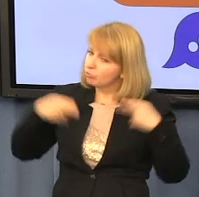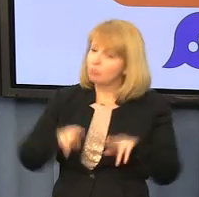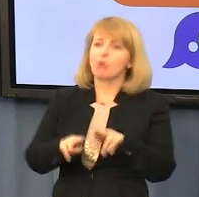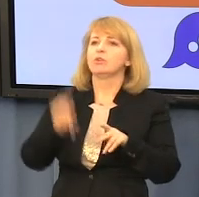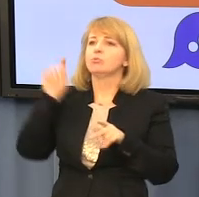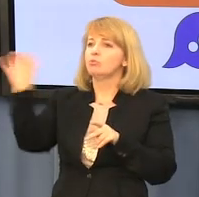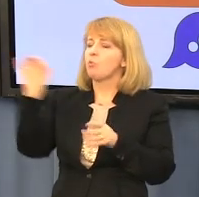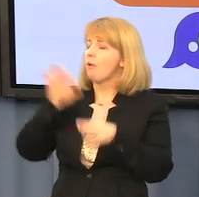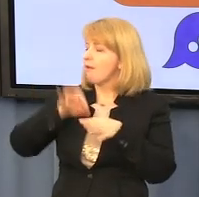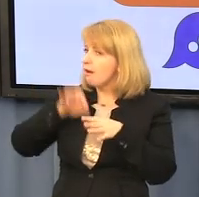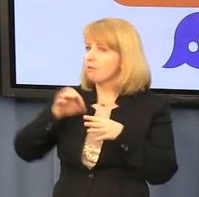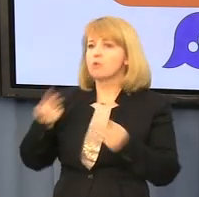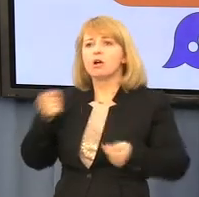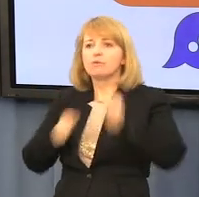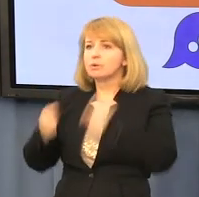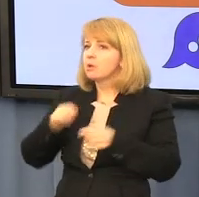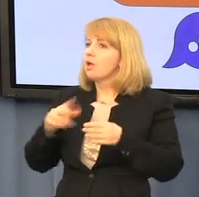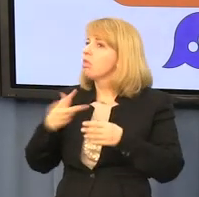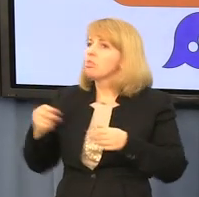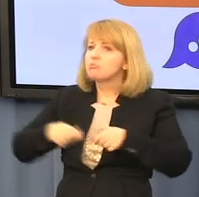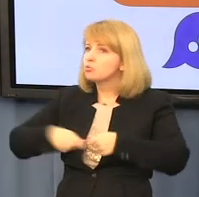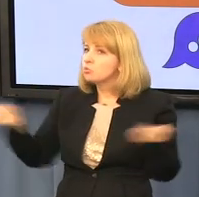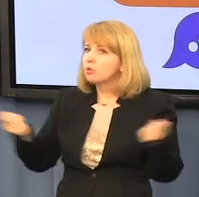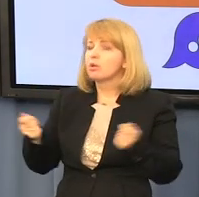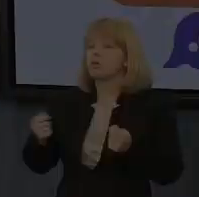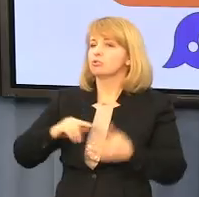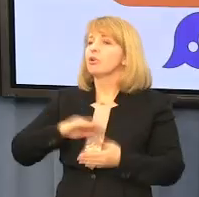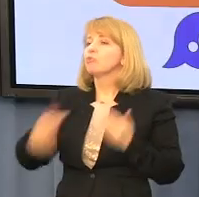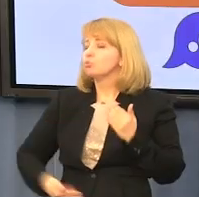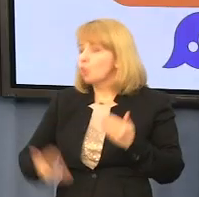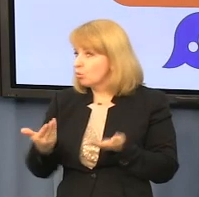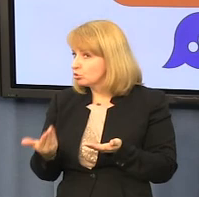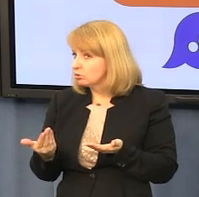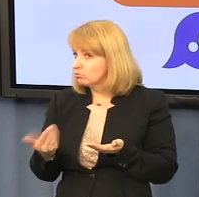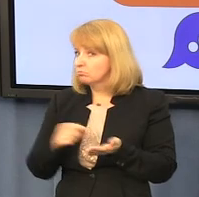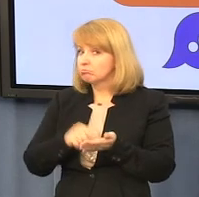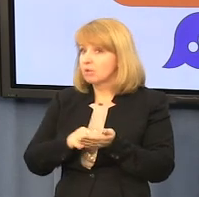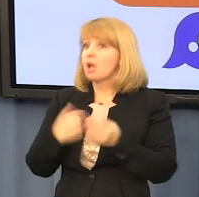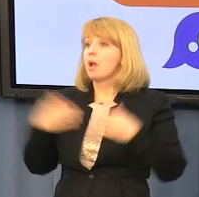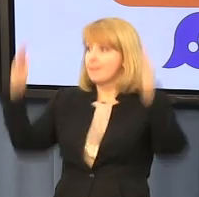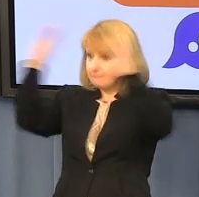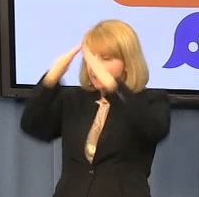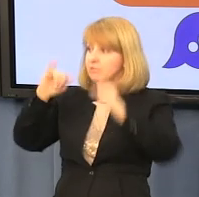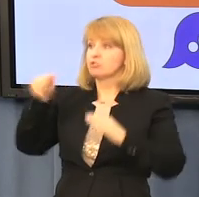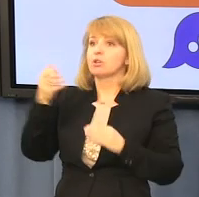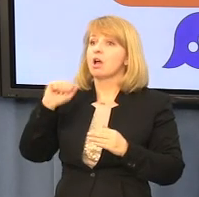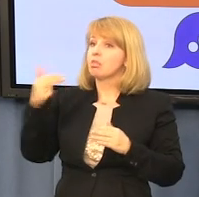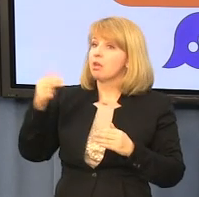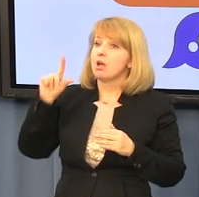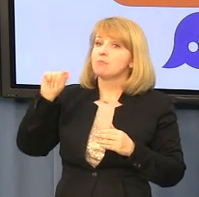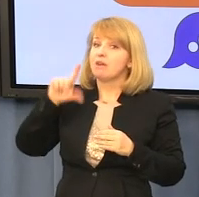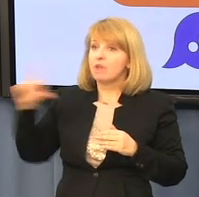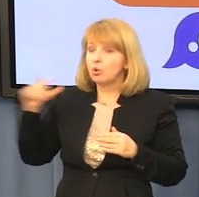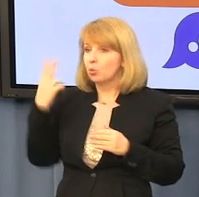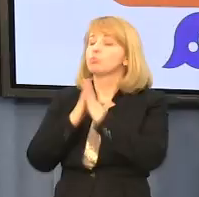lekarzy i farmaceutów, którzy mieli nie sprzedawać środków antykoncepcyjnych. Jan Paweł II apelował do sędziów, aby